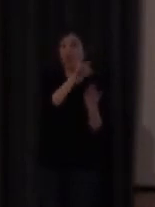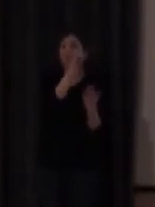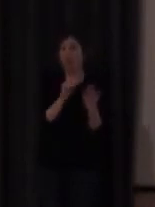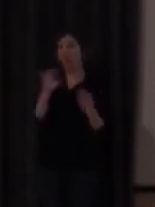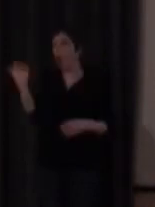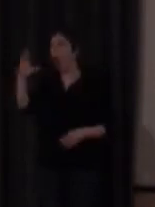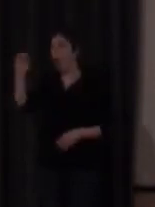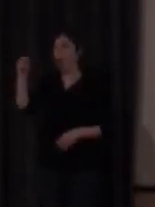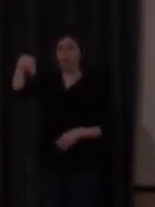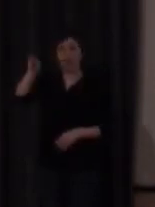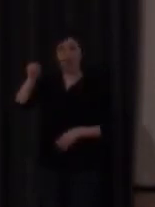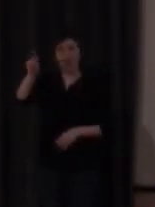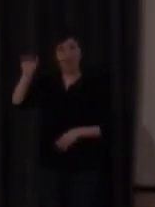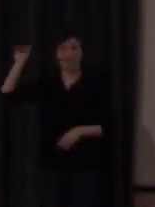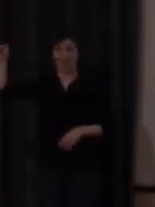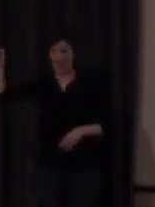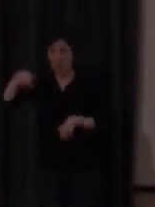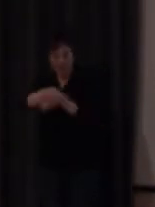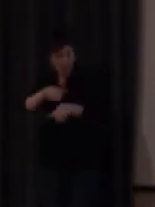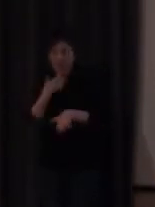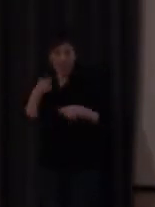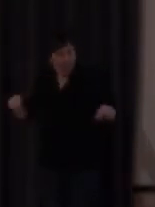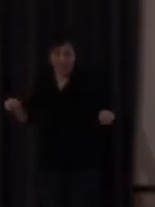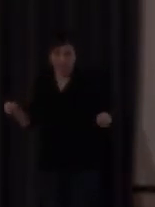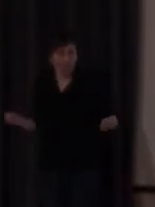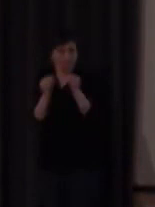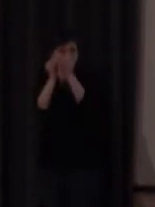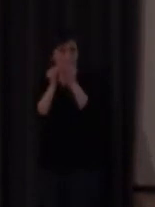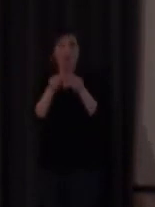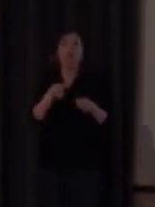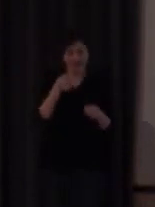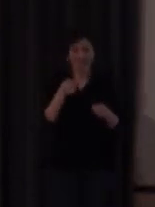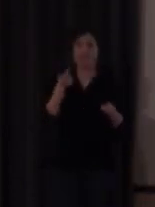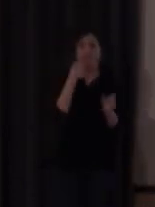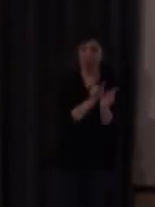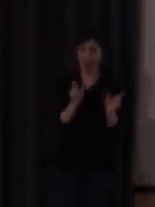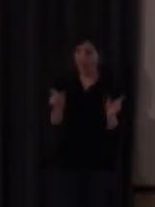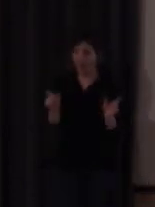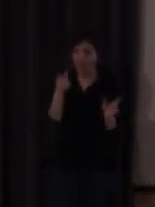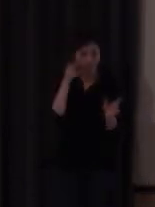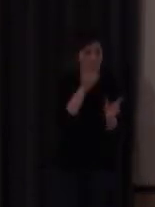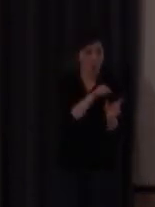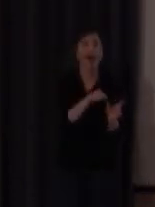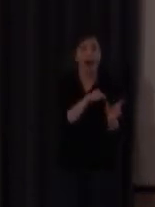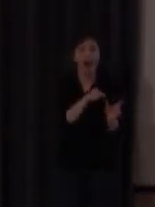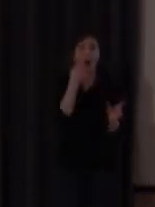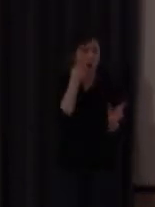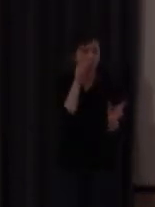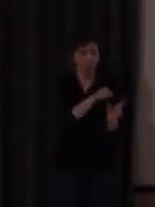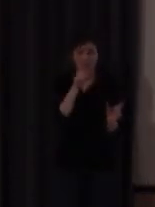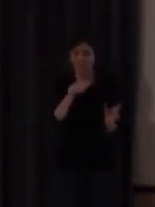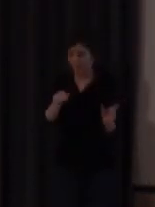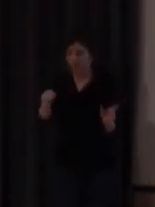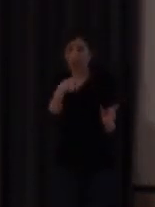inmensa mayoría identifica, lee con corrección la práctica totalidad de las palabras de un texto.